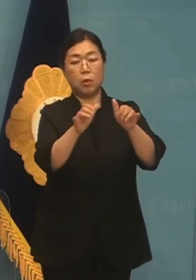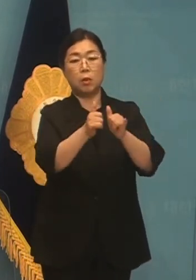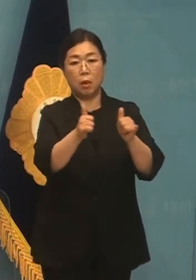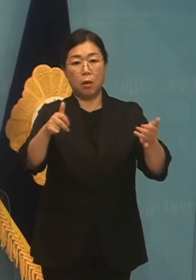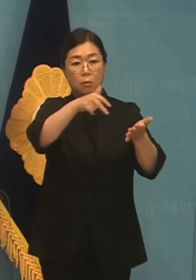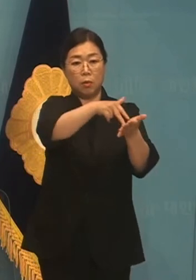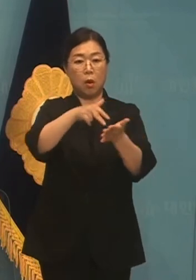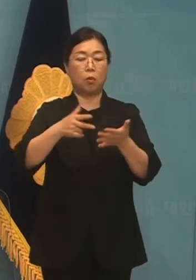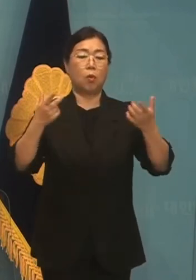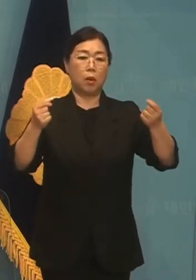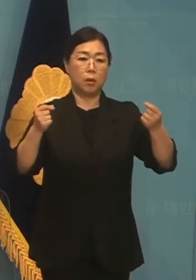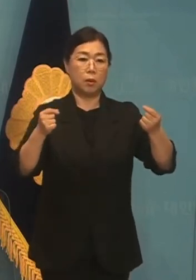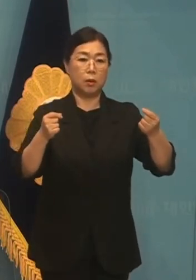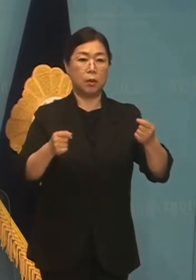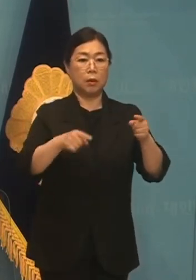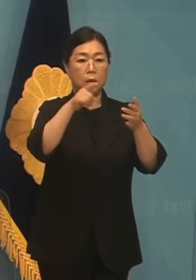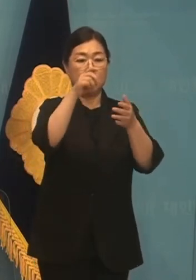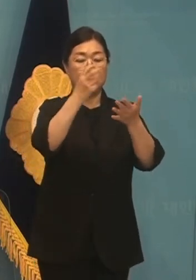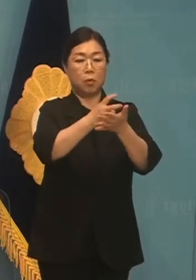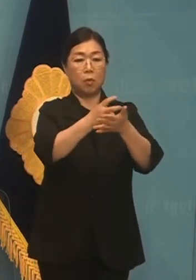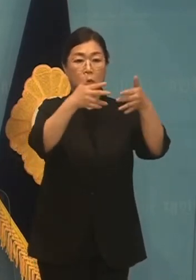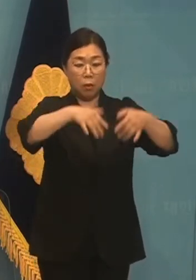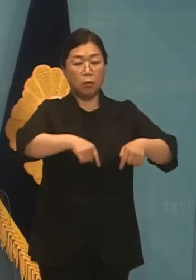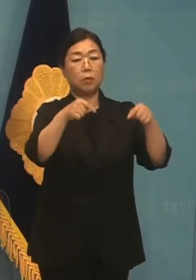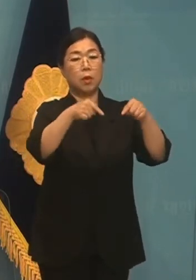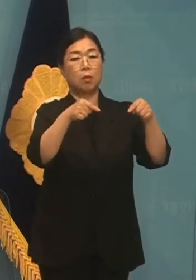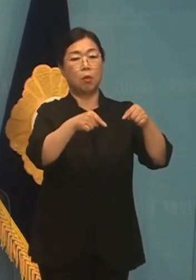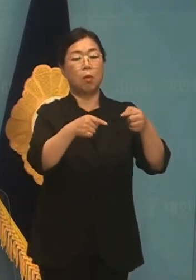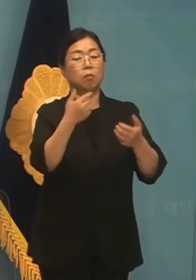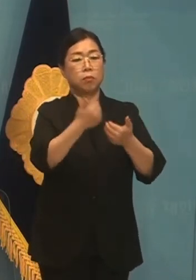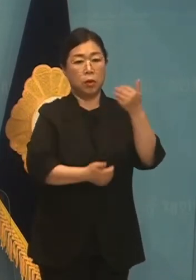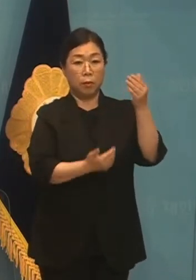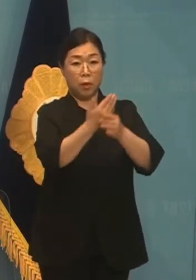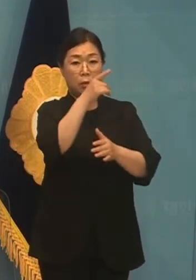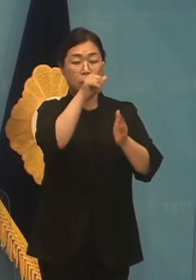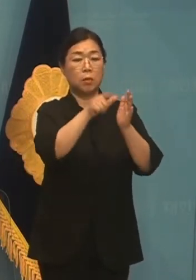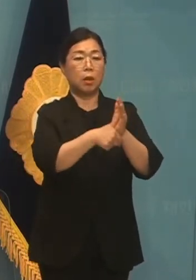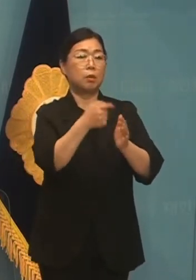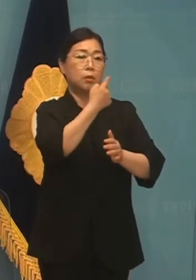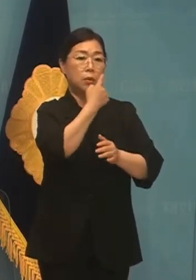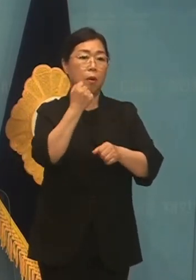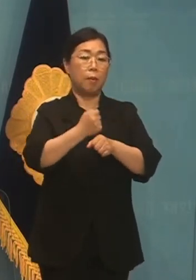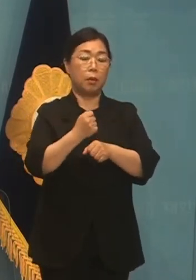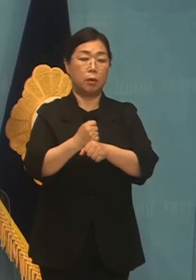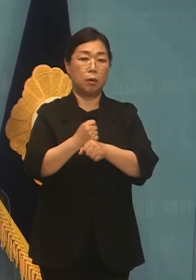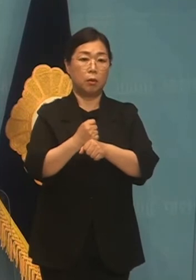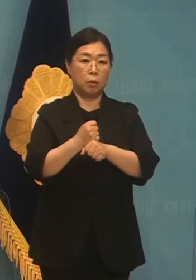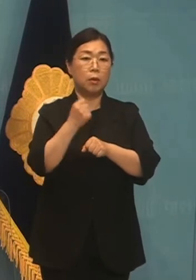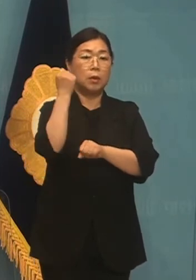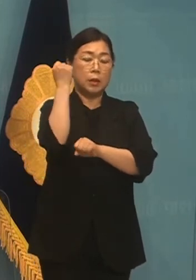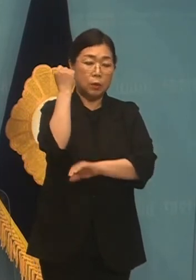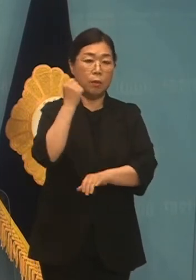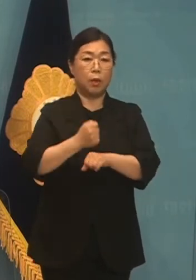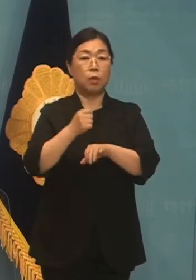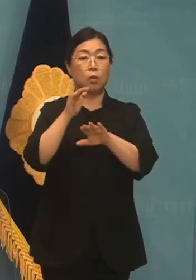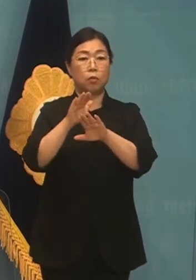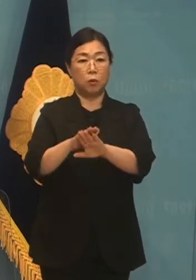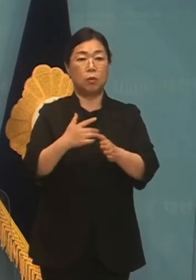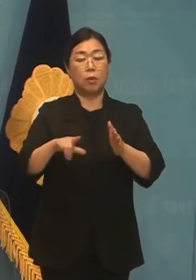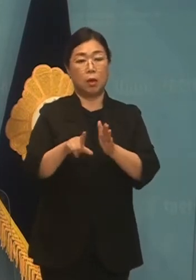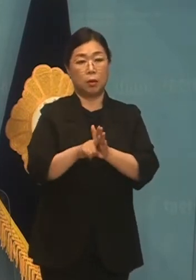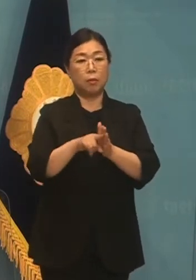위치에서 임대료와 임대 조건을 협의하고 분대 발생 시 근거 기준을 마련하기 위한